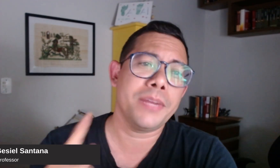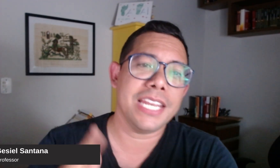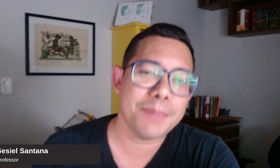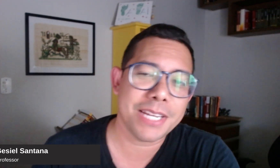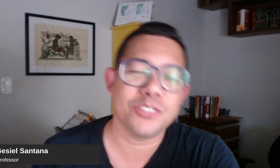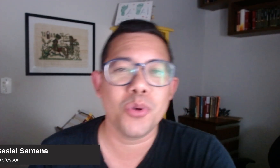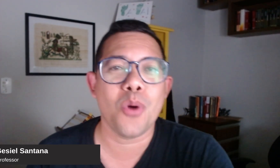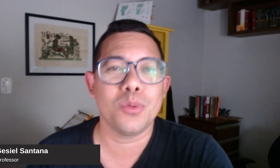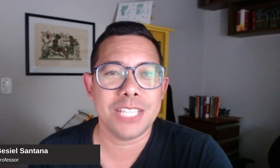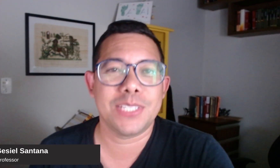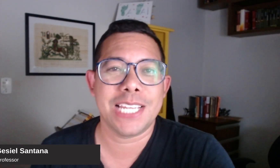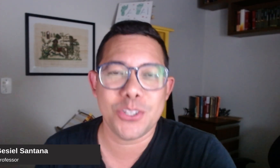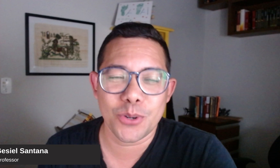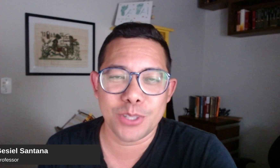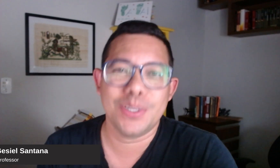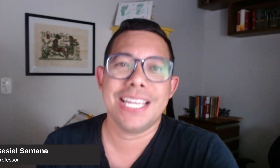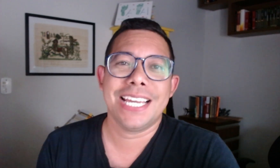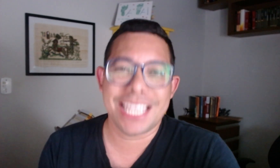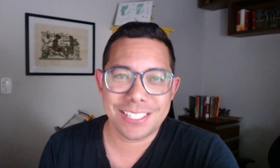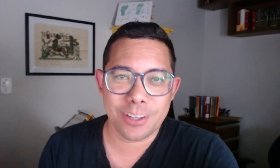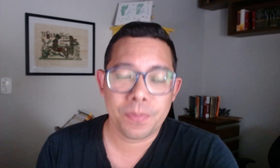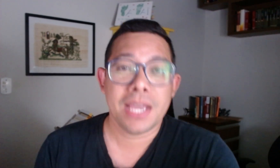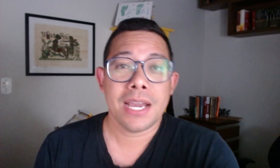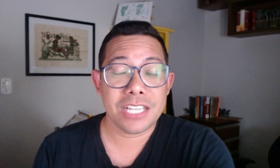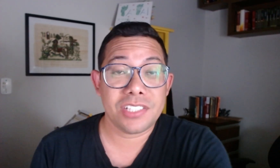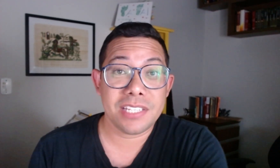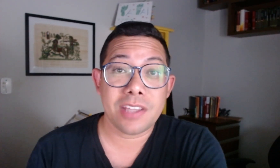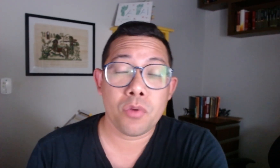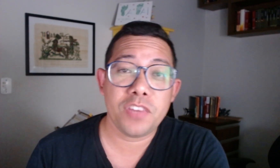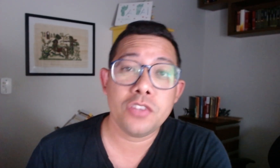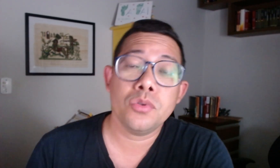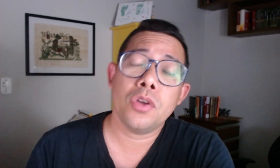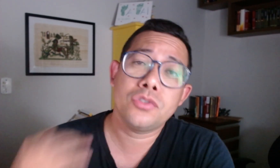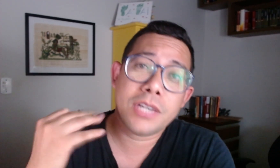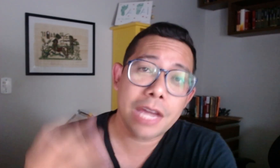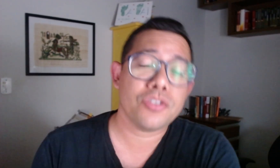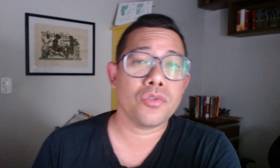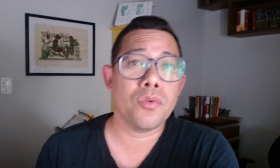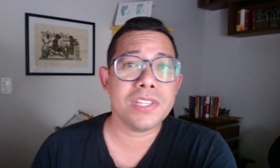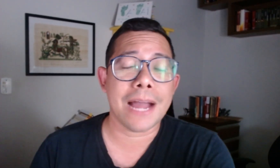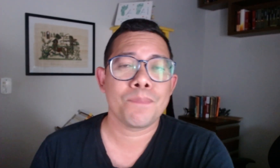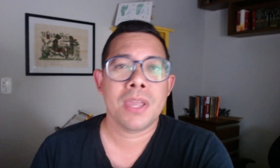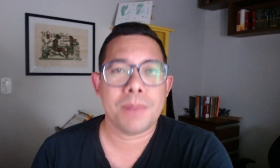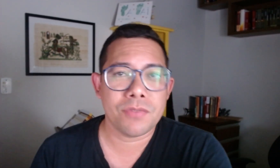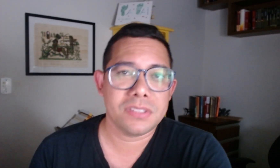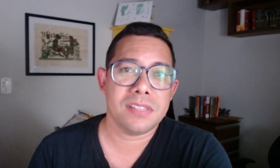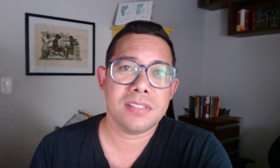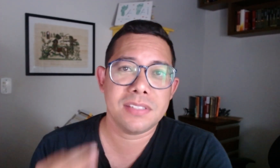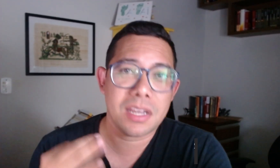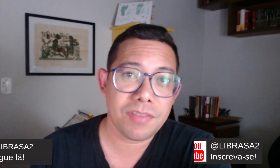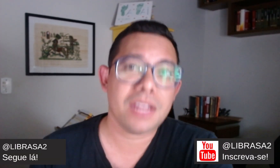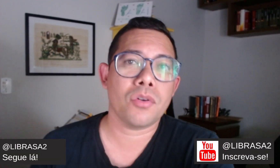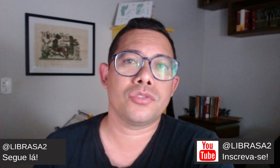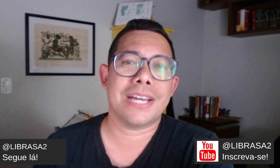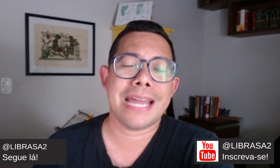Libras no contexto religioso cristão. Antes de iniciar o vídeo, eu só quero te convidar para você se inscrever em nosso canal,